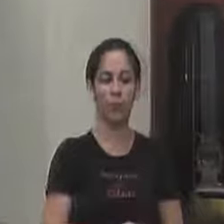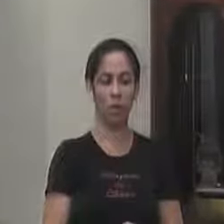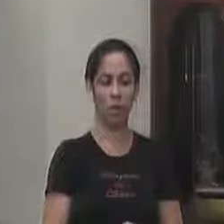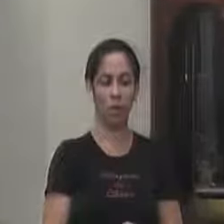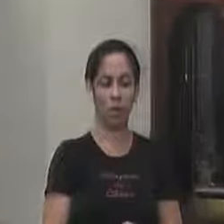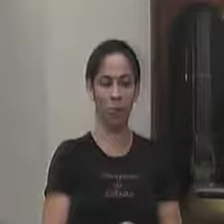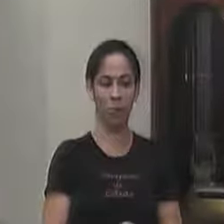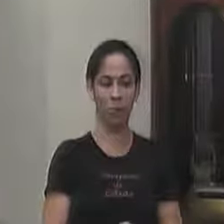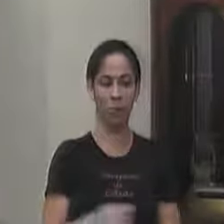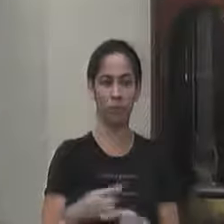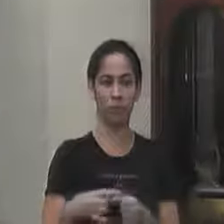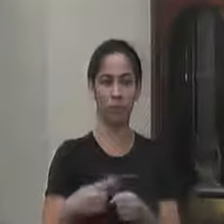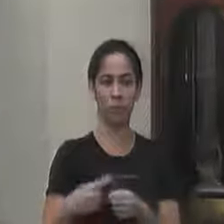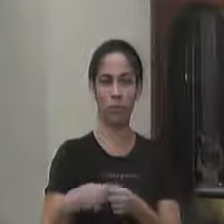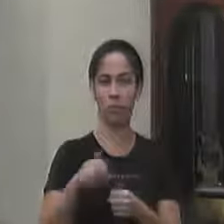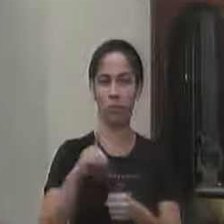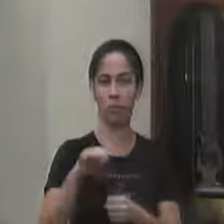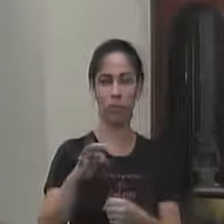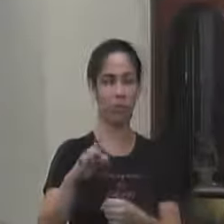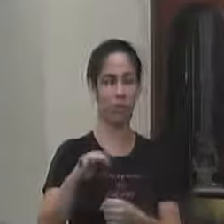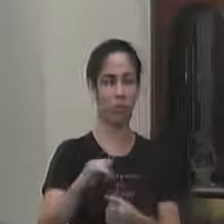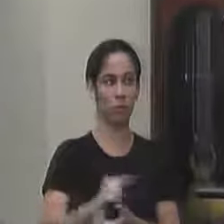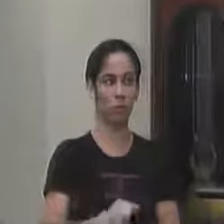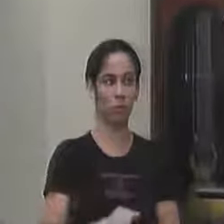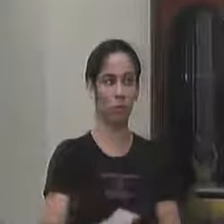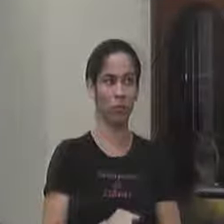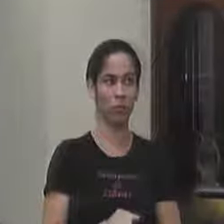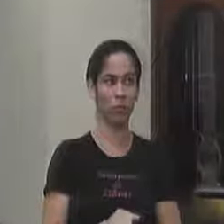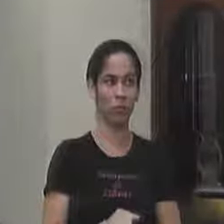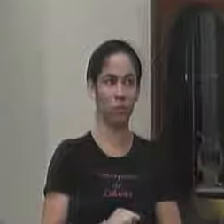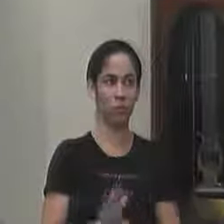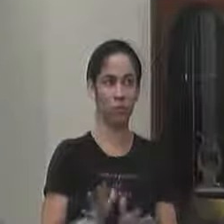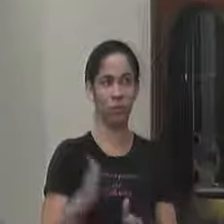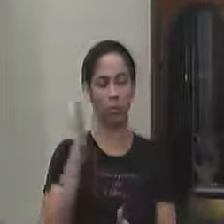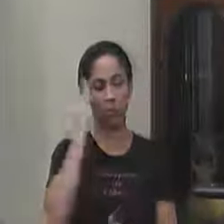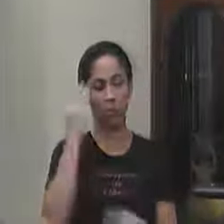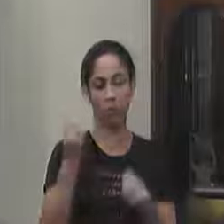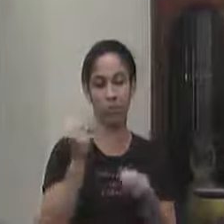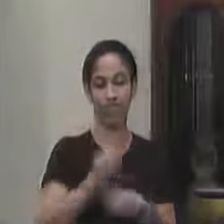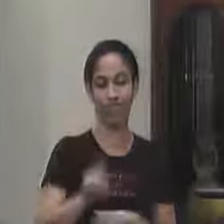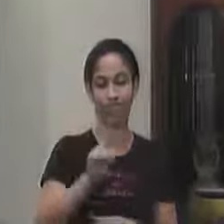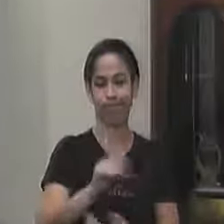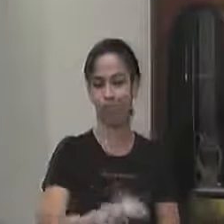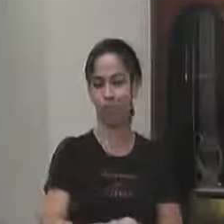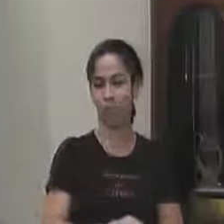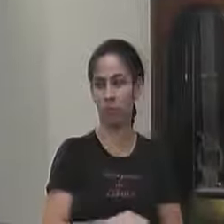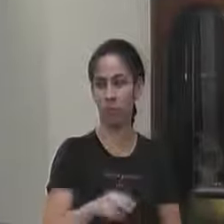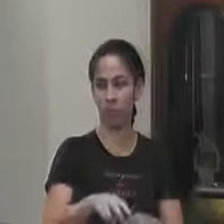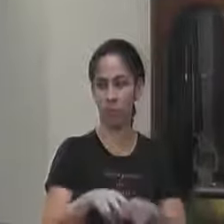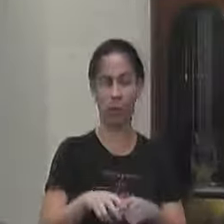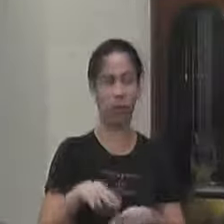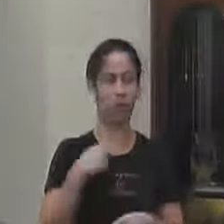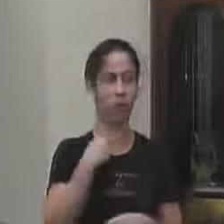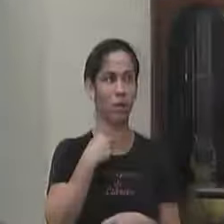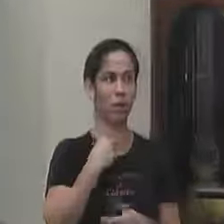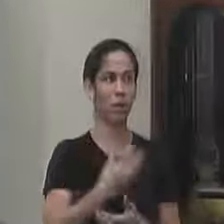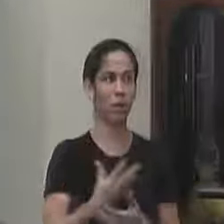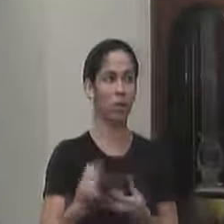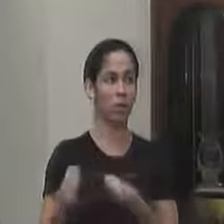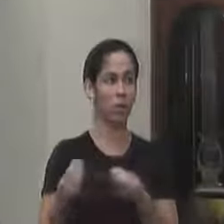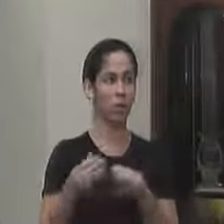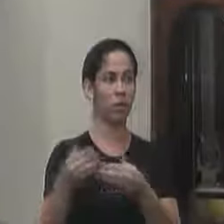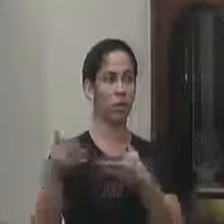dos distritos né mas é esse o critério que a gente tem que usar exatamente a gente não pode é porque muitos